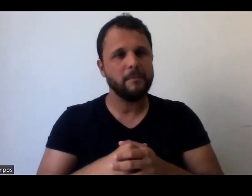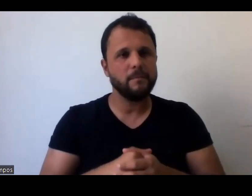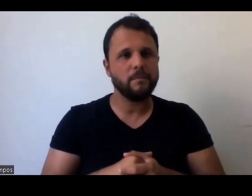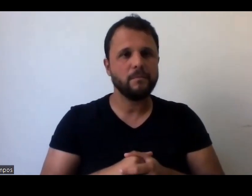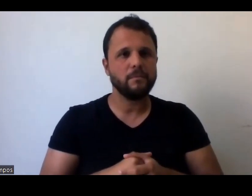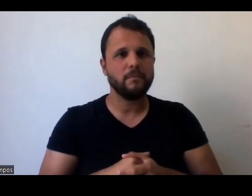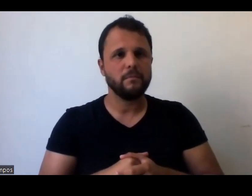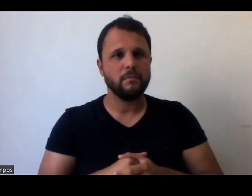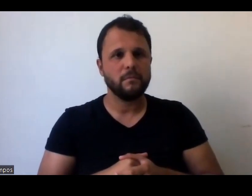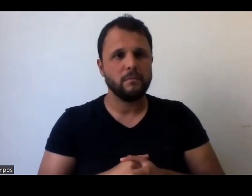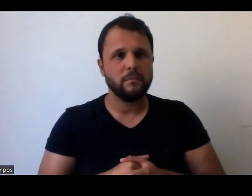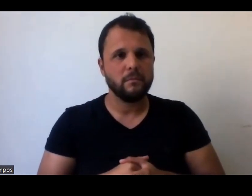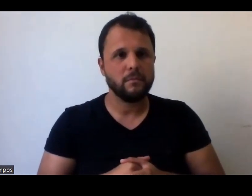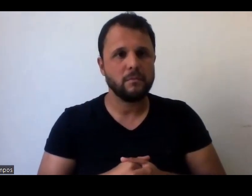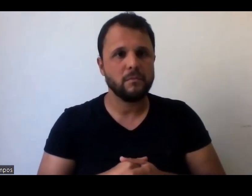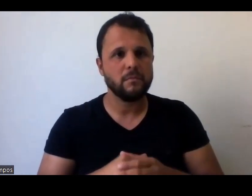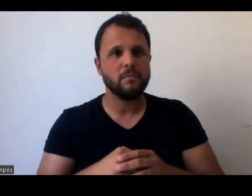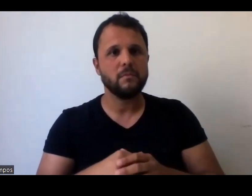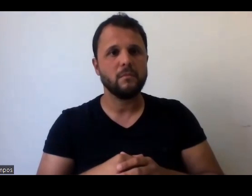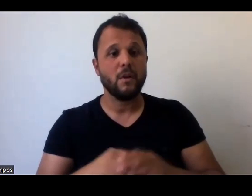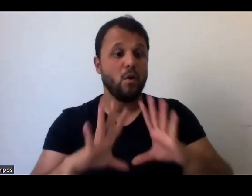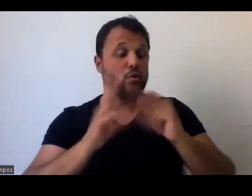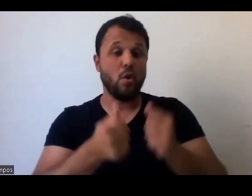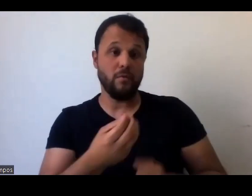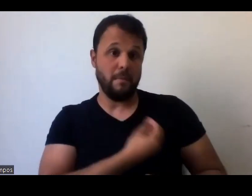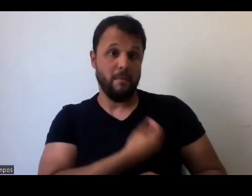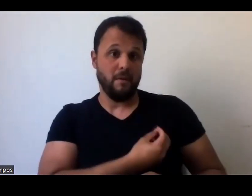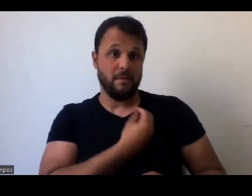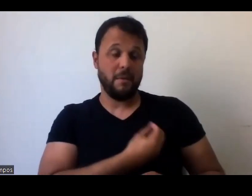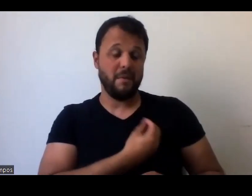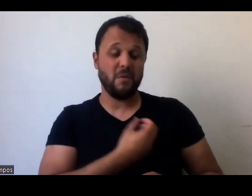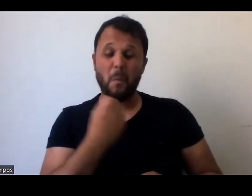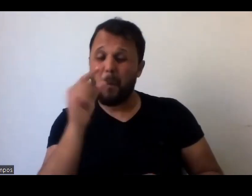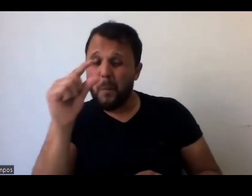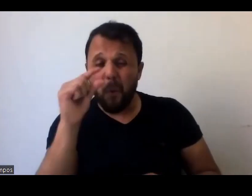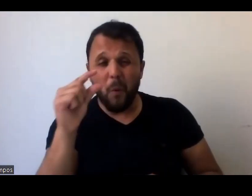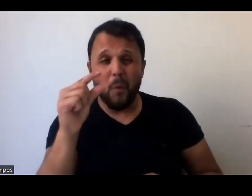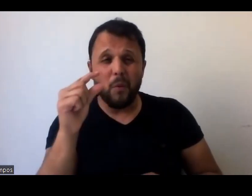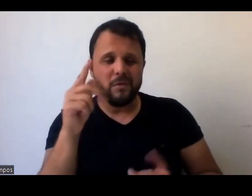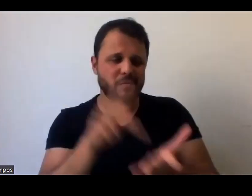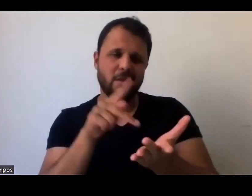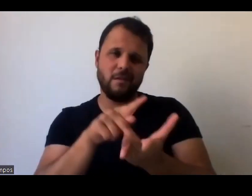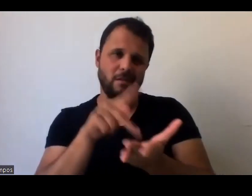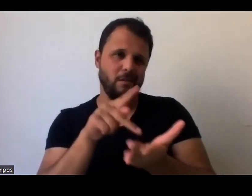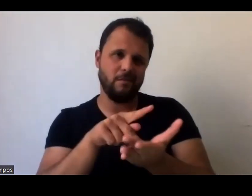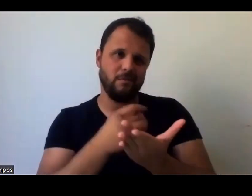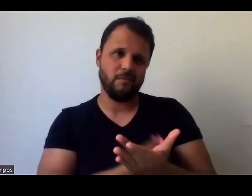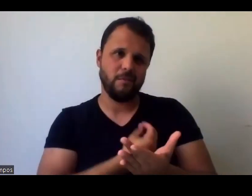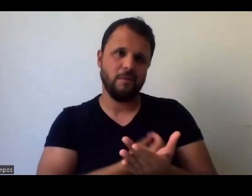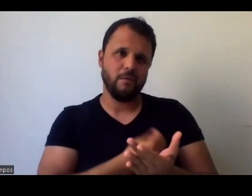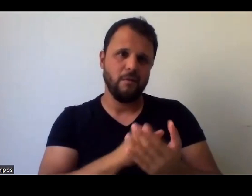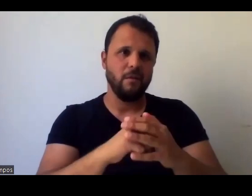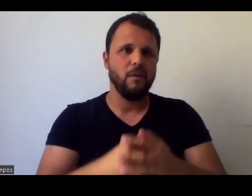todo mundo tem a vida lotada, mas nem tudo isso, entendeu? Então, assim, eu falo isso assim, ó, não vai cruamente,